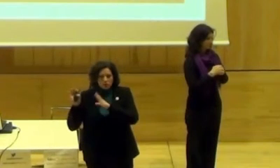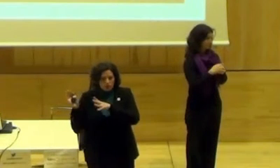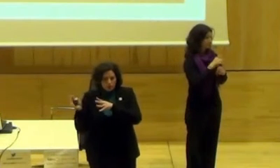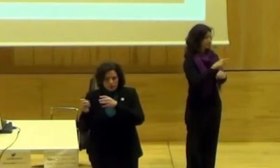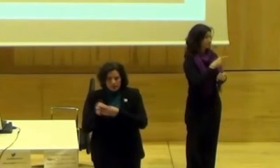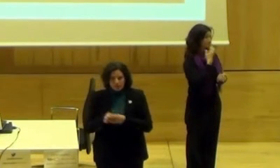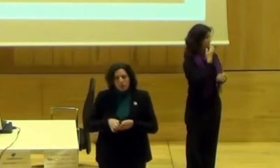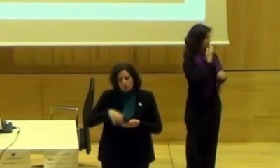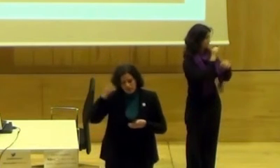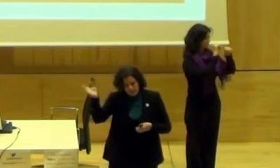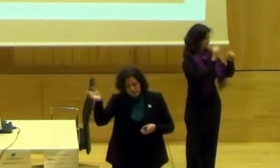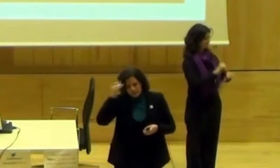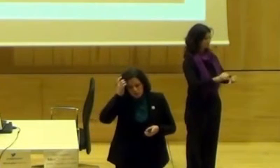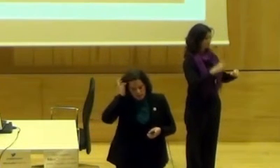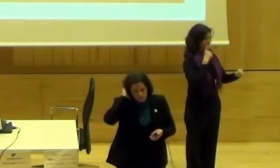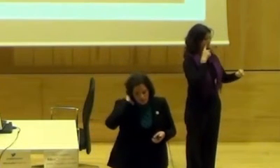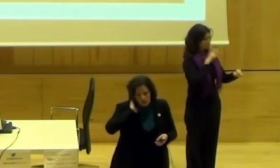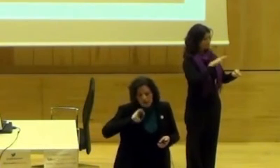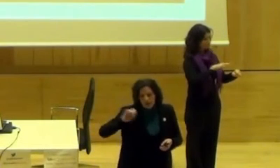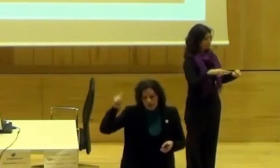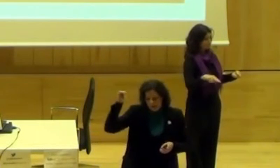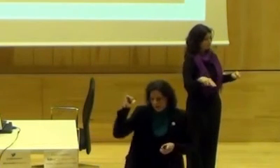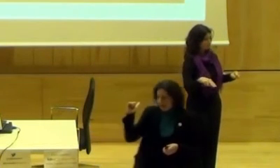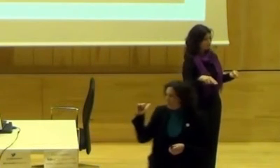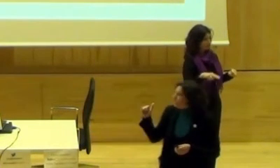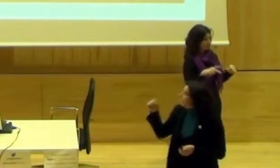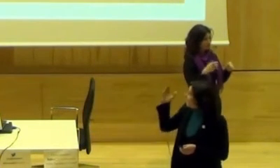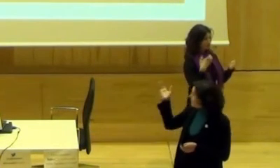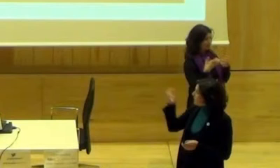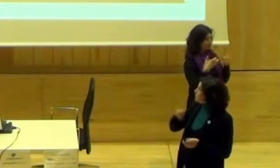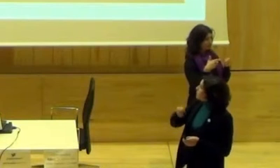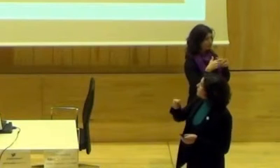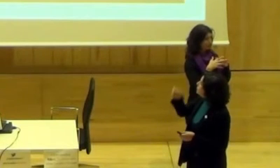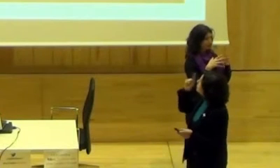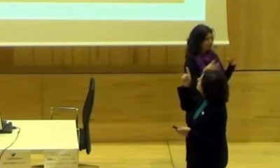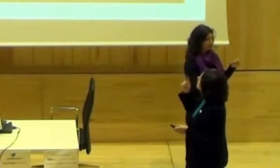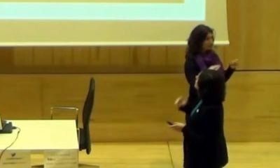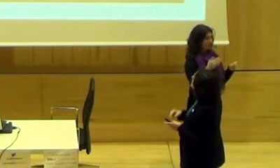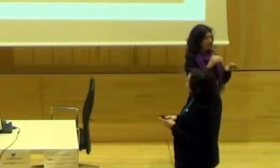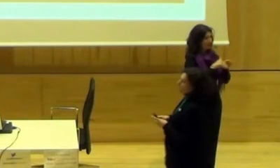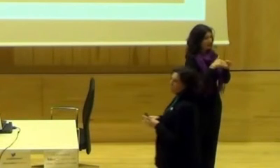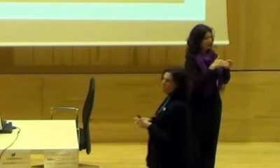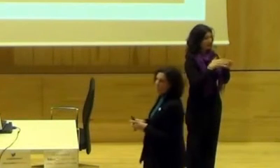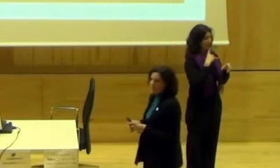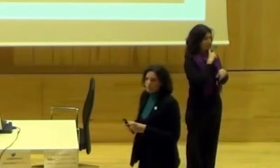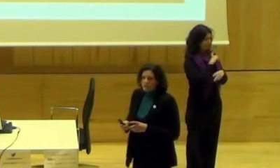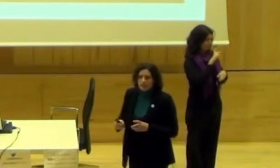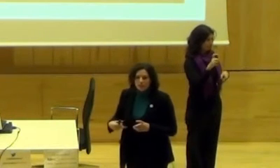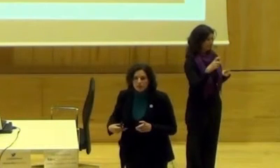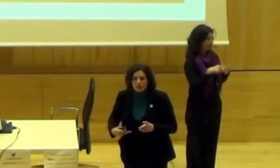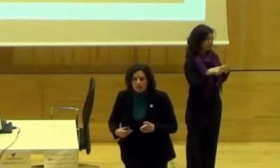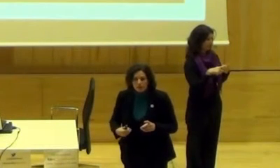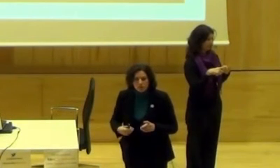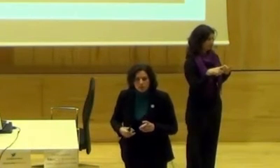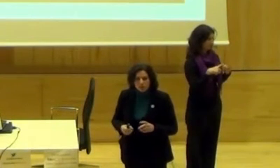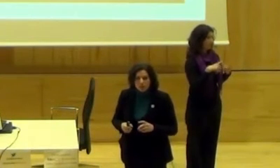Y bueno, para poner, voy a ser un ejemplo de Museo de Arte, que es de la Junta de Andalucía, el Caja Granada, que es una fundación, y este que es propiedad municipal.